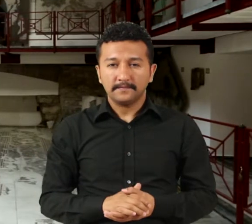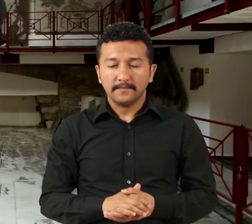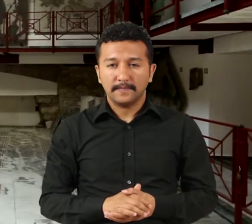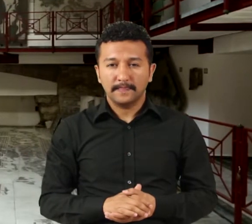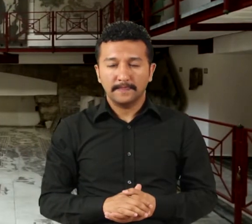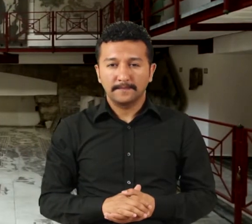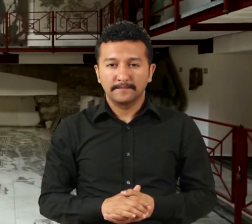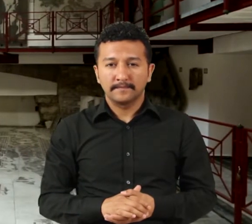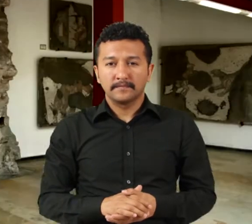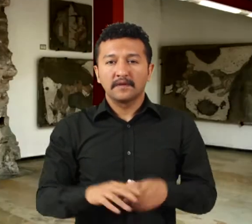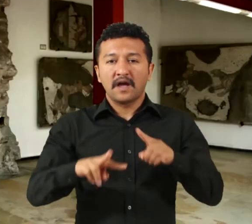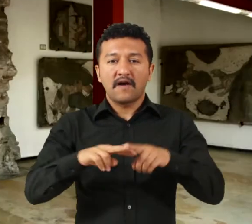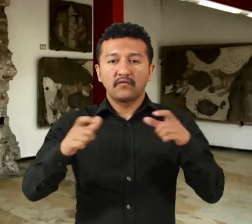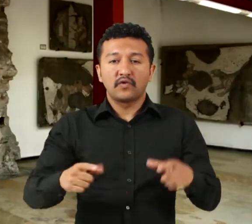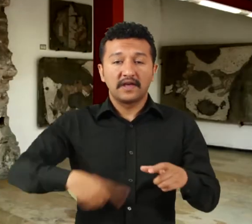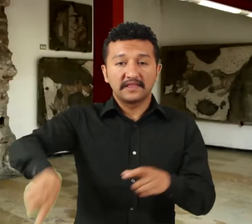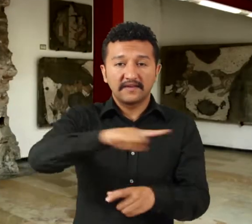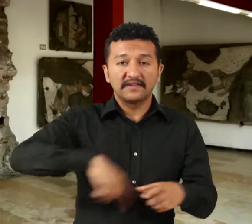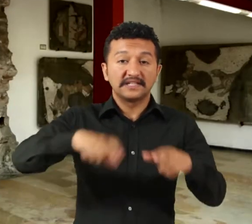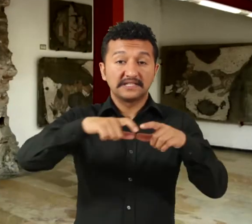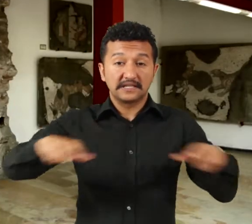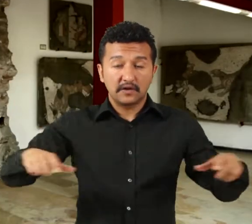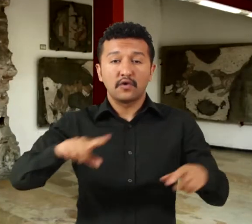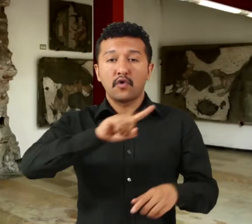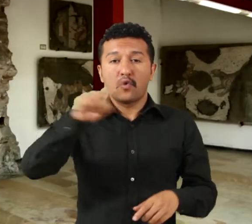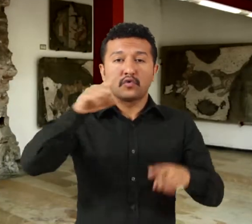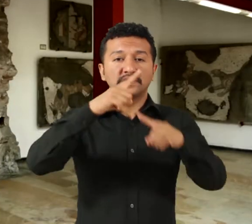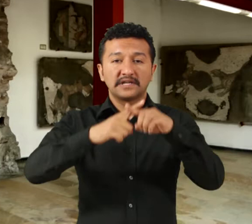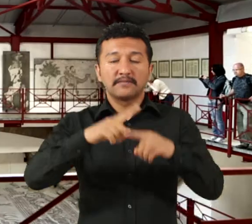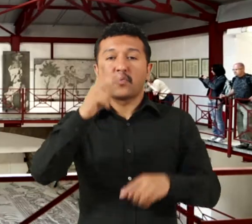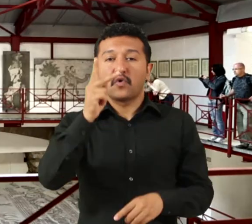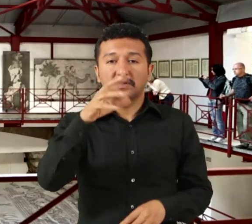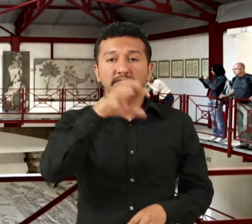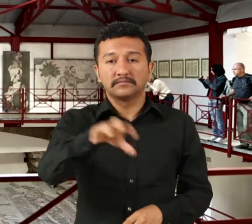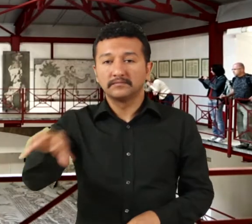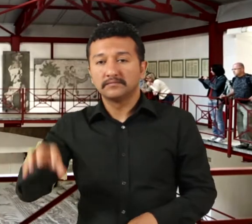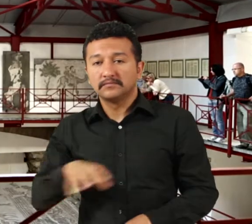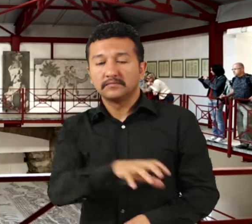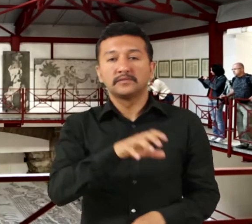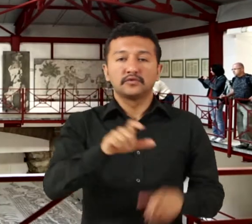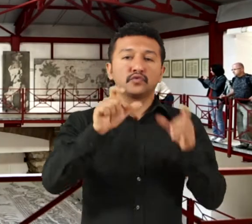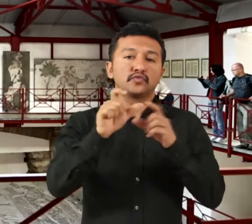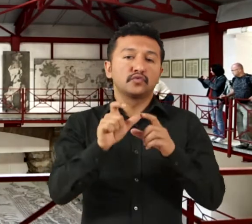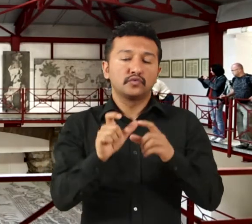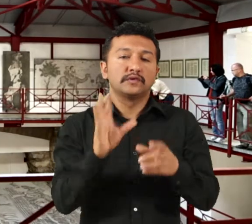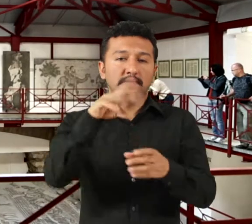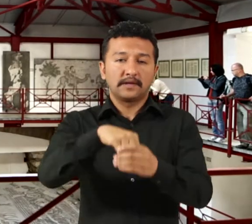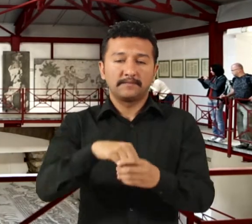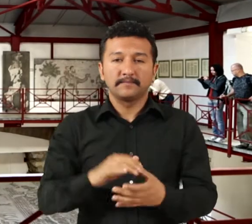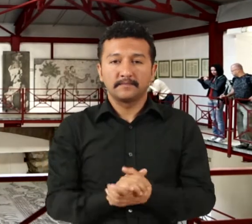Avlunun etrafındaki salonlar 10x12 adet Corinth tarzı sütunla şevrelenmiştir. Muhtemelen